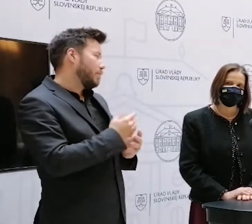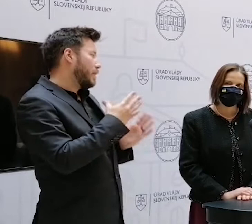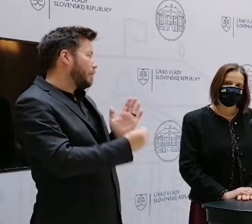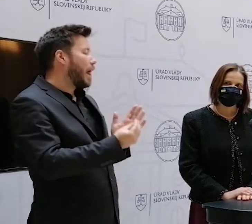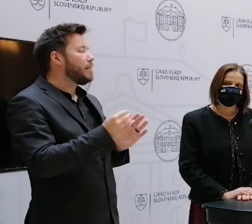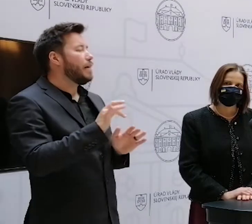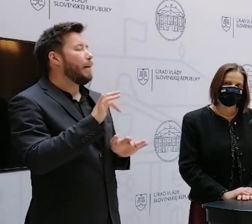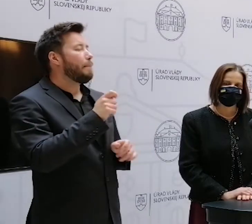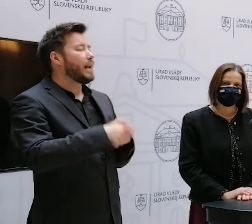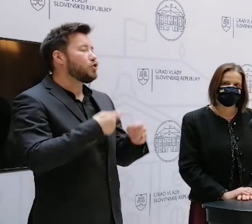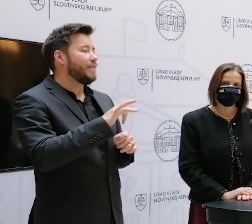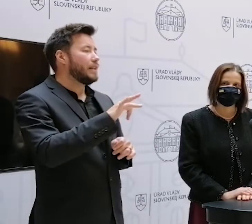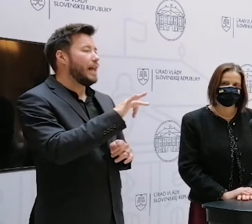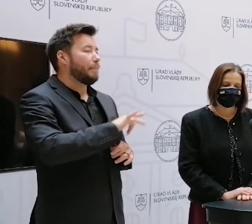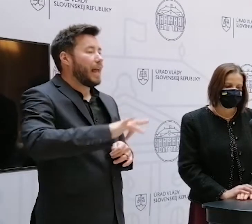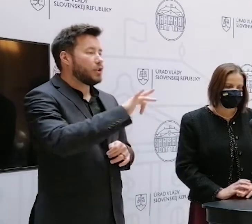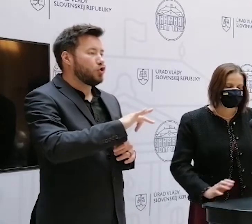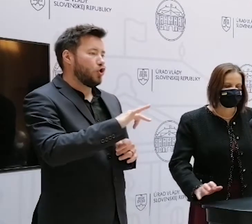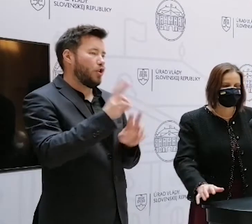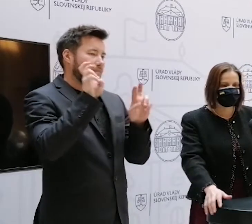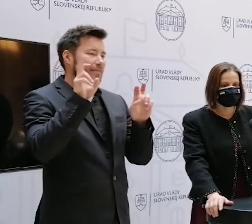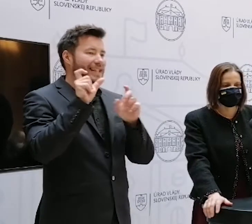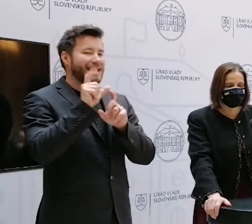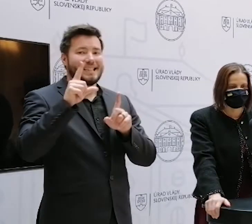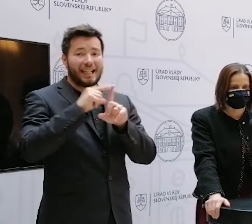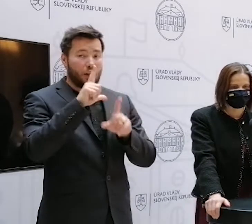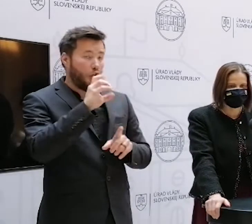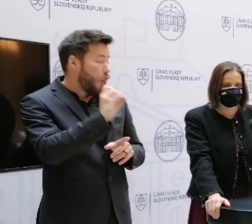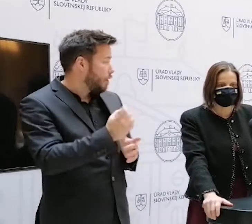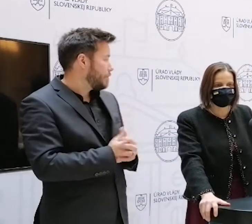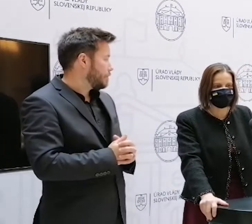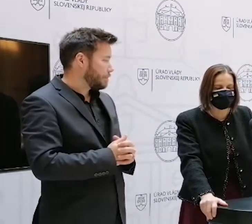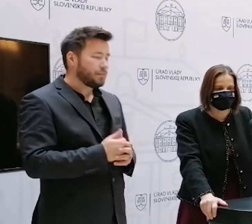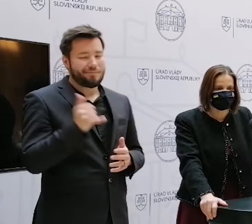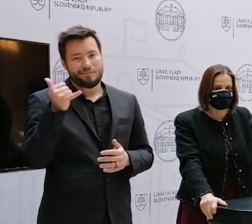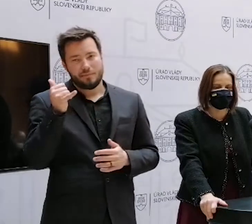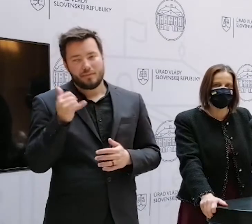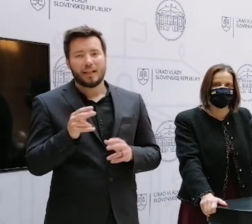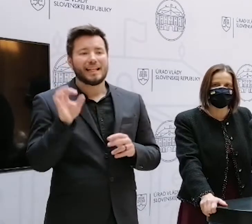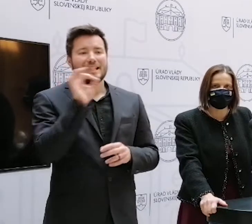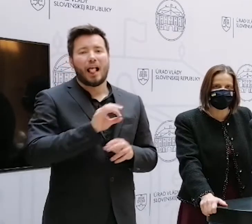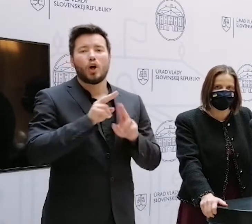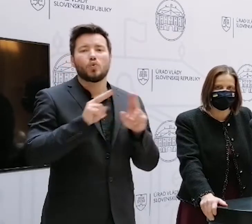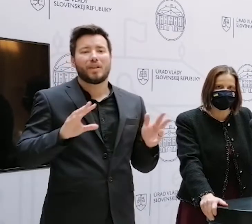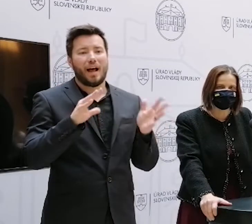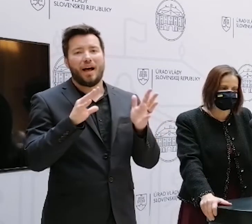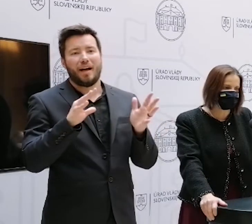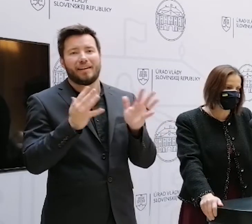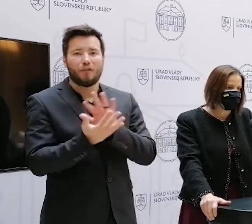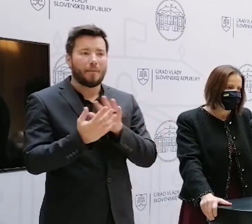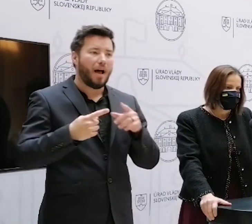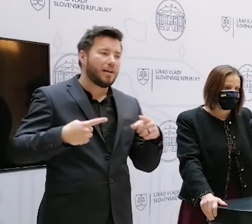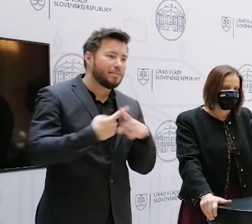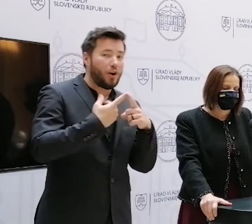niekde sa tam môj pracoviská, chceli tam skôr sídla, po prípade nejaké špecializácie. celá súdna reforma je vlastne o tom, že je tu boj, kde bude pracovisko, kde bude